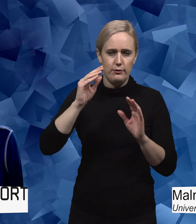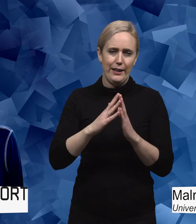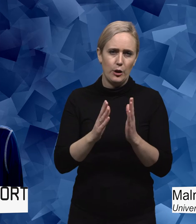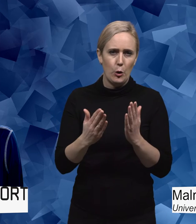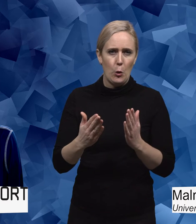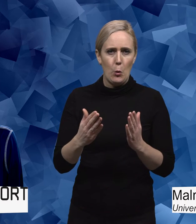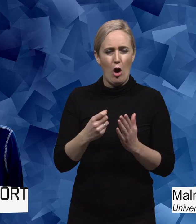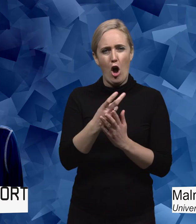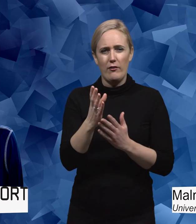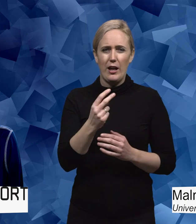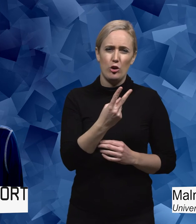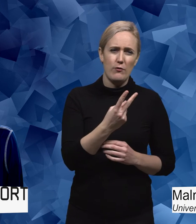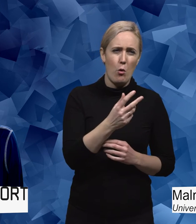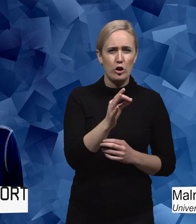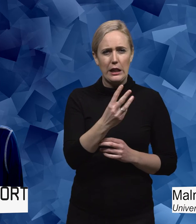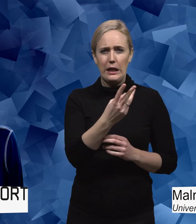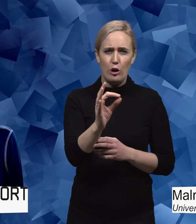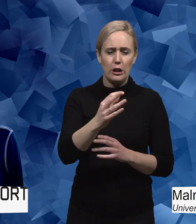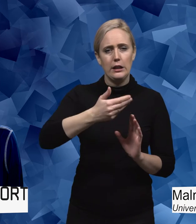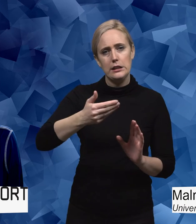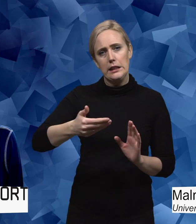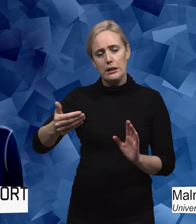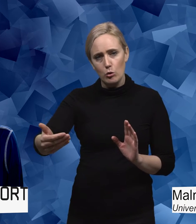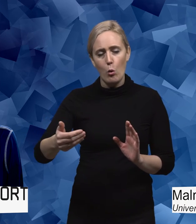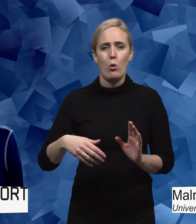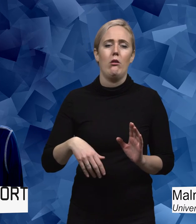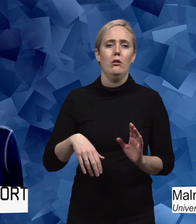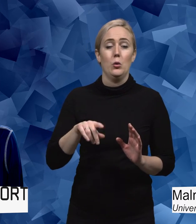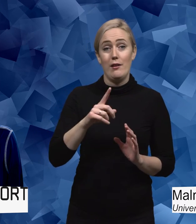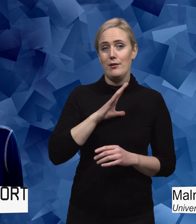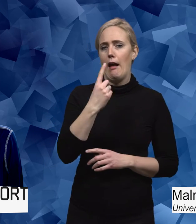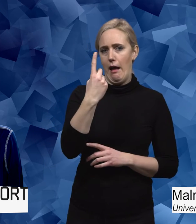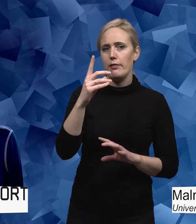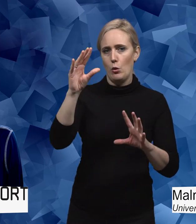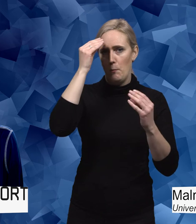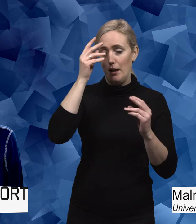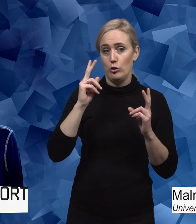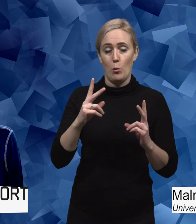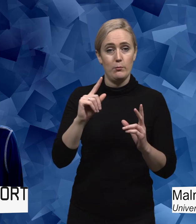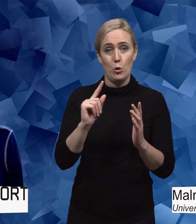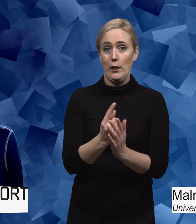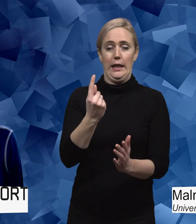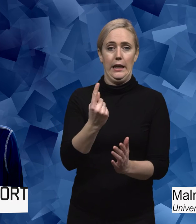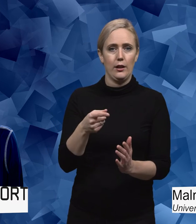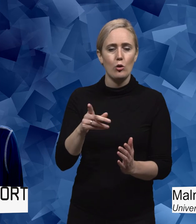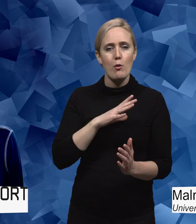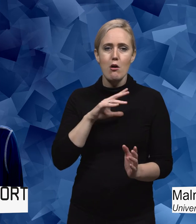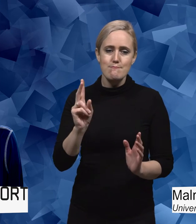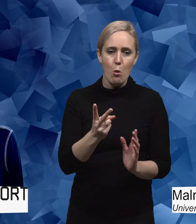-300 sidor, vilket ju är ganska hyfsat då. Sen fanns det en utbildning som var helt unik. För de hade det både integrerat